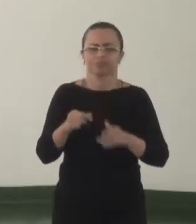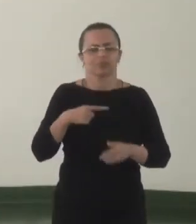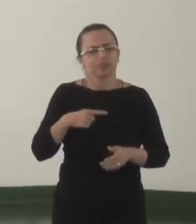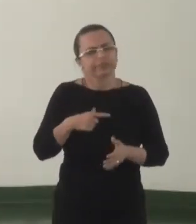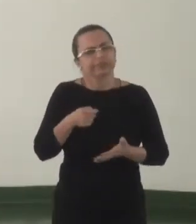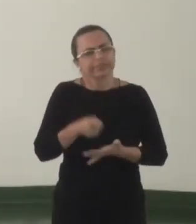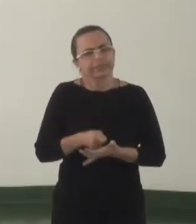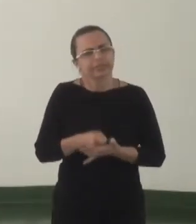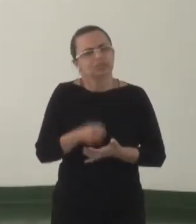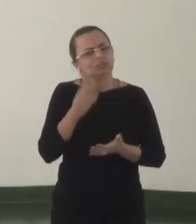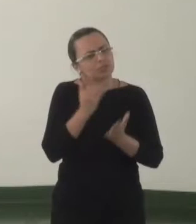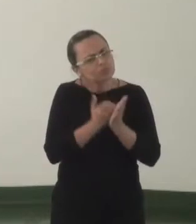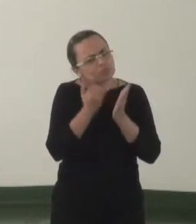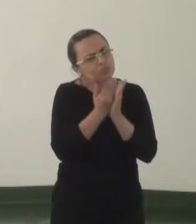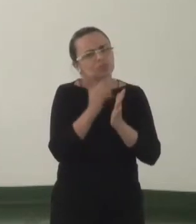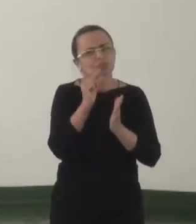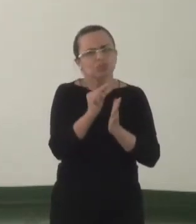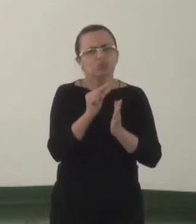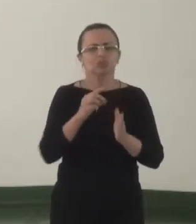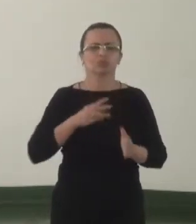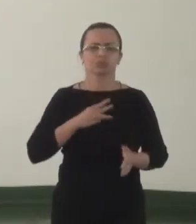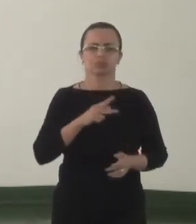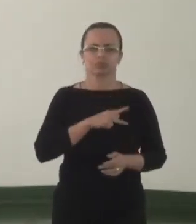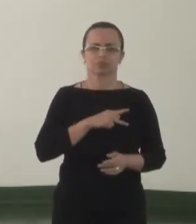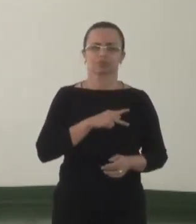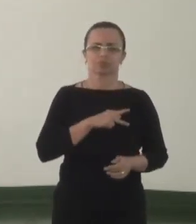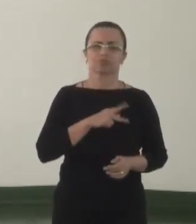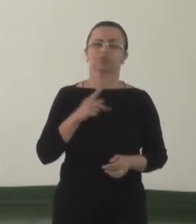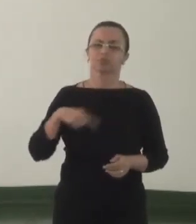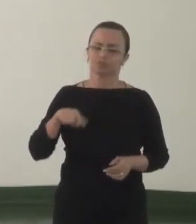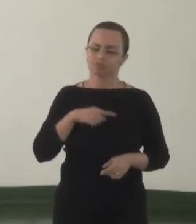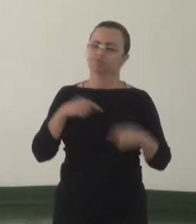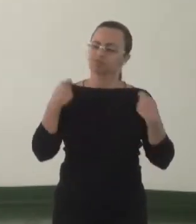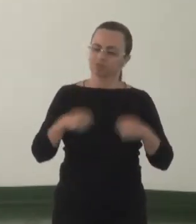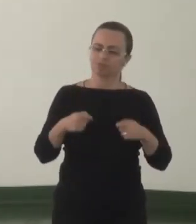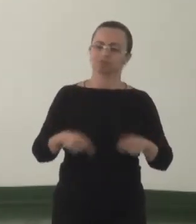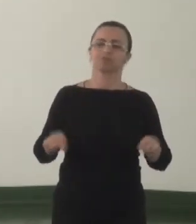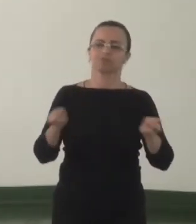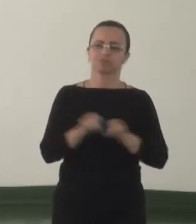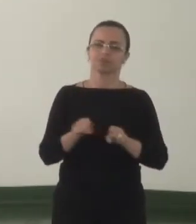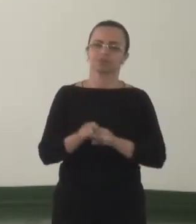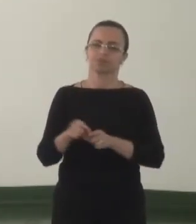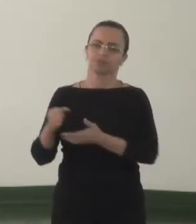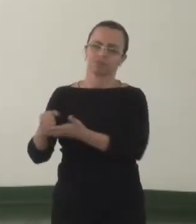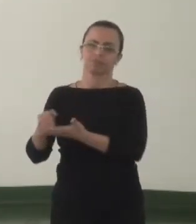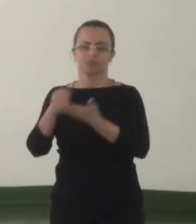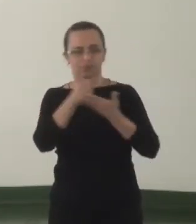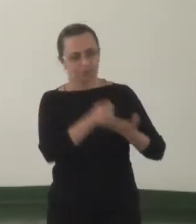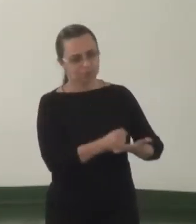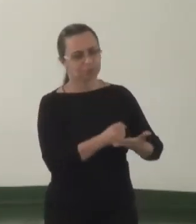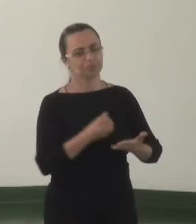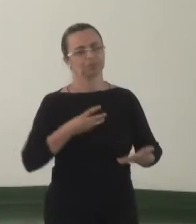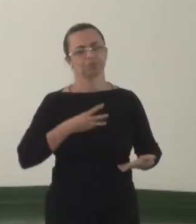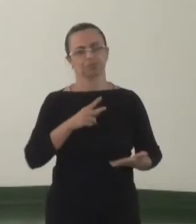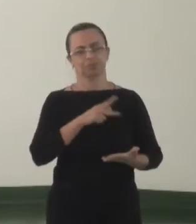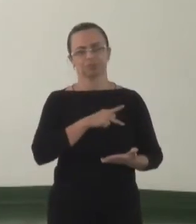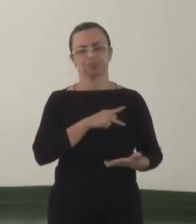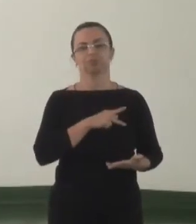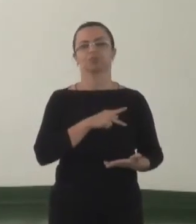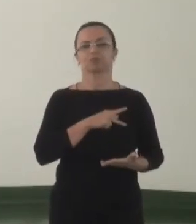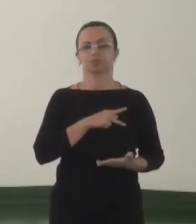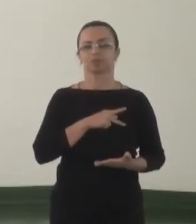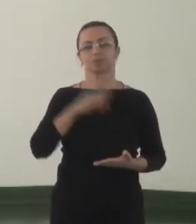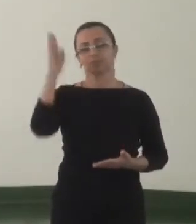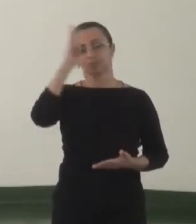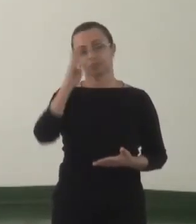exige um pouco a mais do Ministério Público. Mas nós precisamos também dar apoio ao Ministério Público, do Ministério